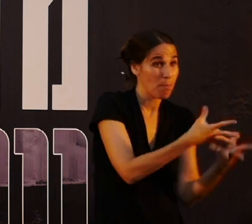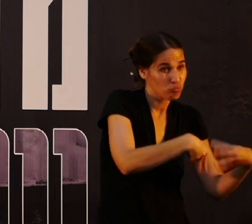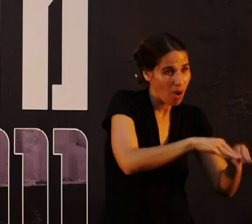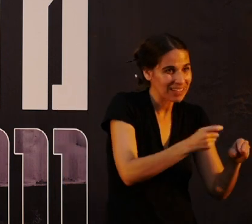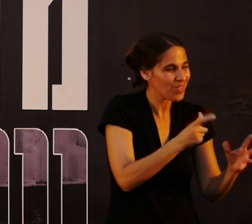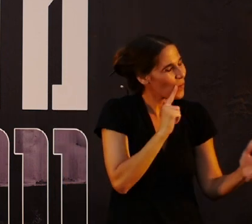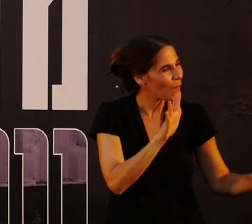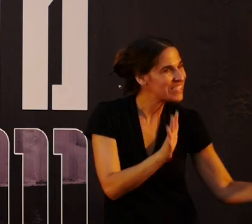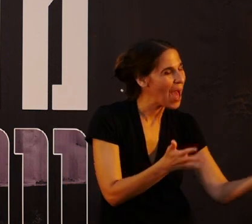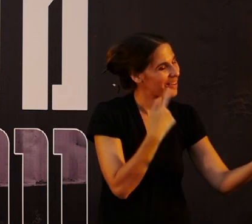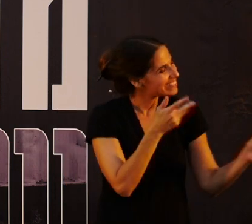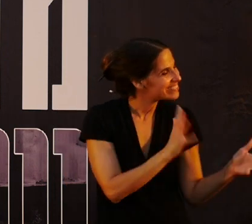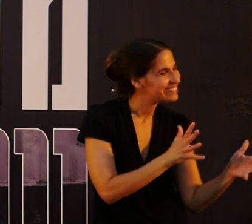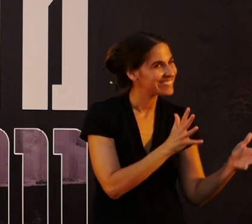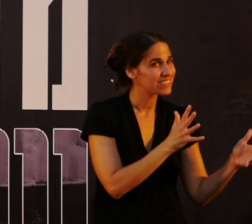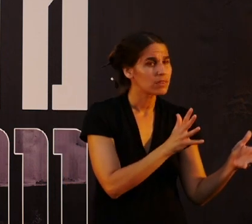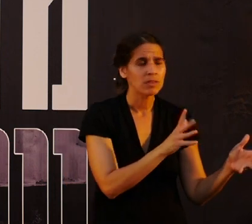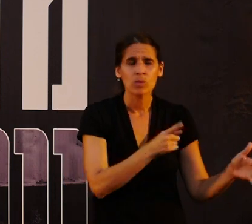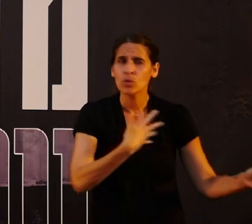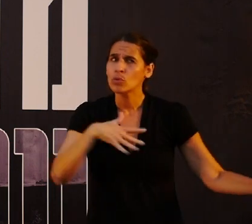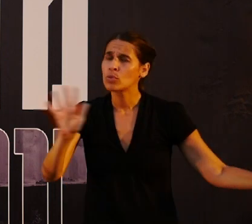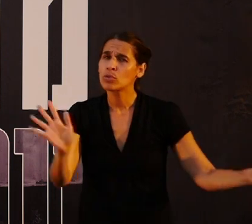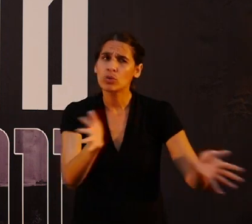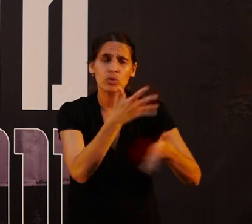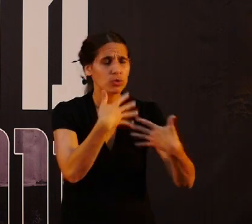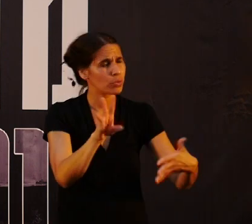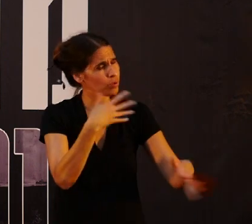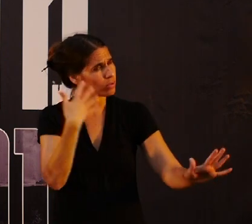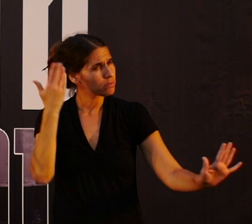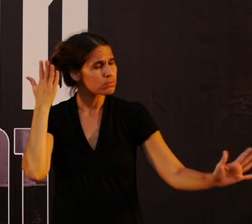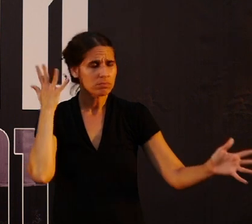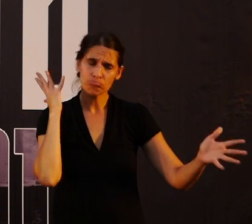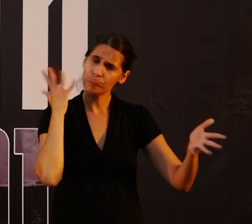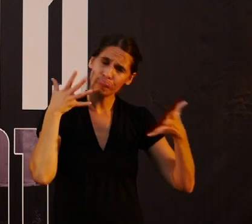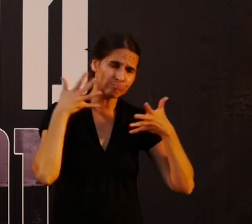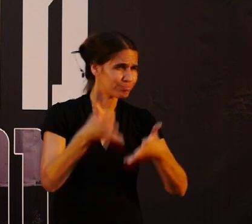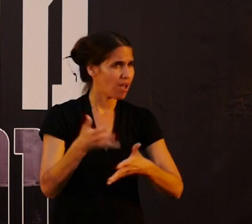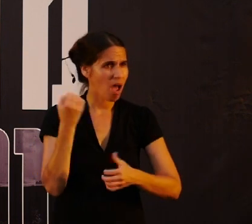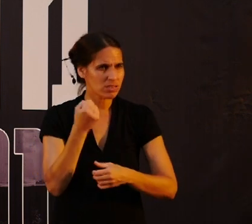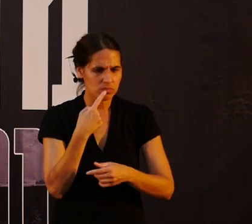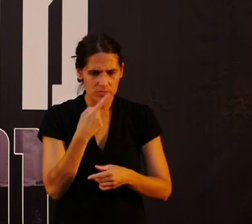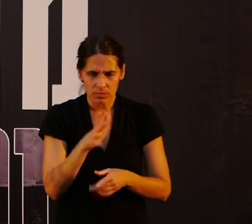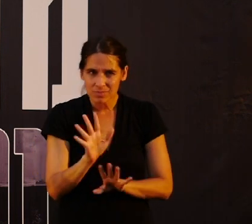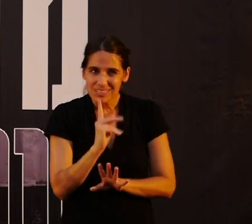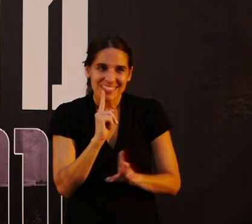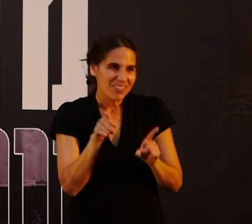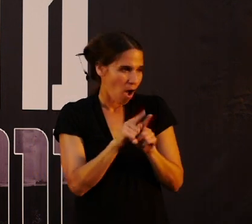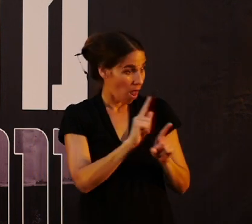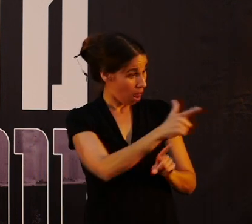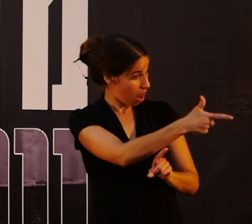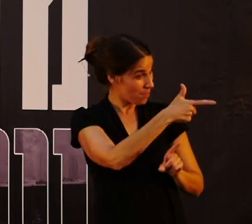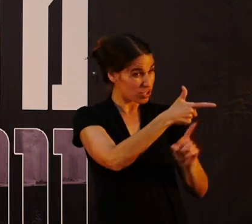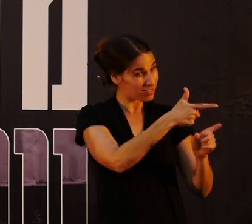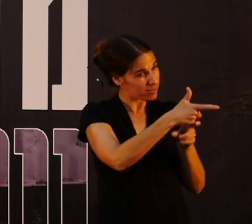קצת והסתחבק איתם. והוא חטף חזק מאוד, כי מיידית אתה כבר לא מכוון עליהם את הנשק,